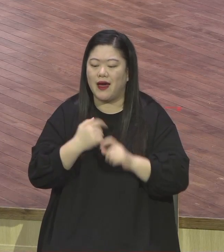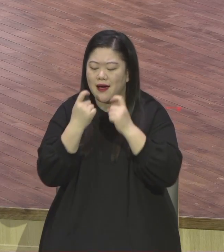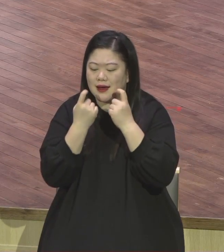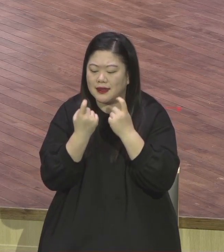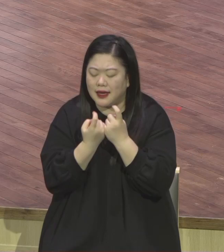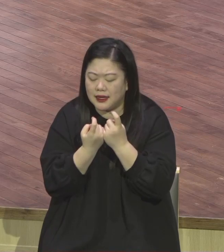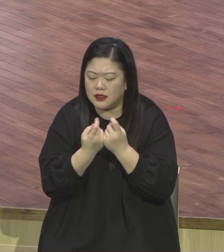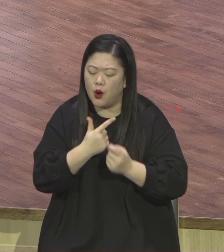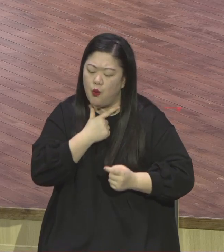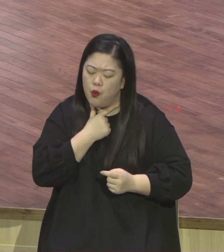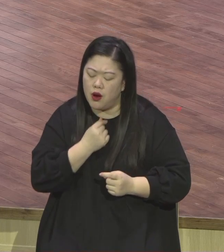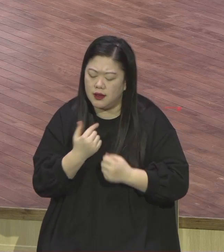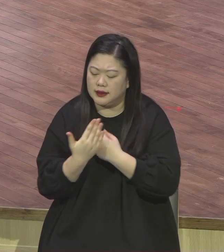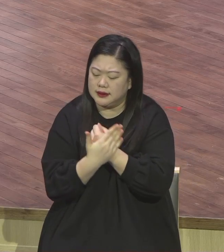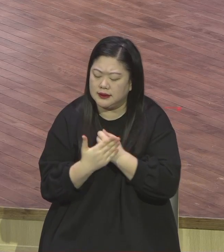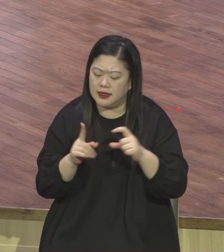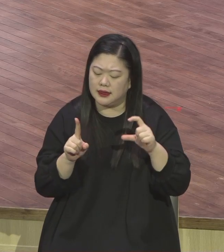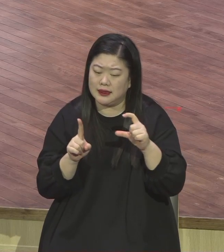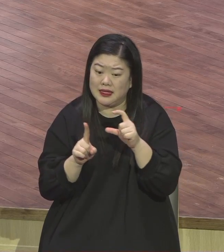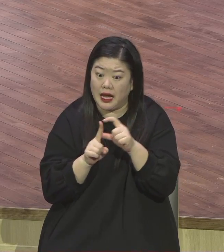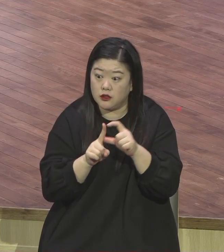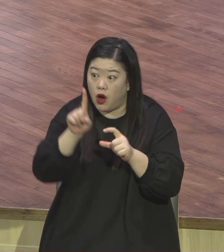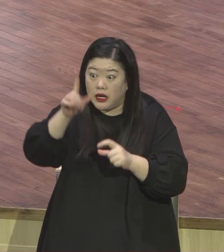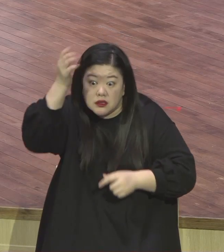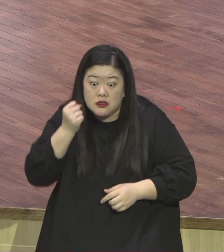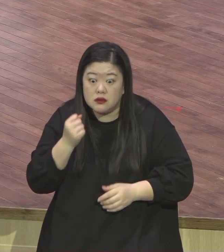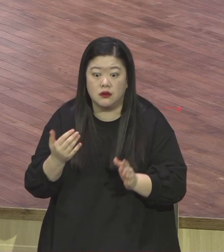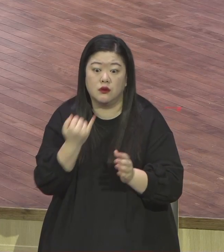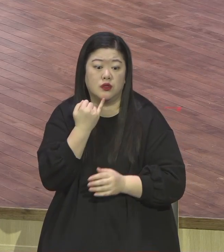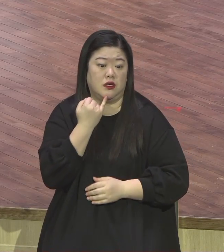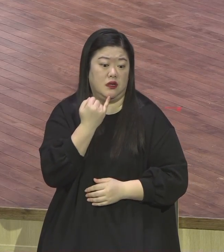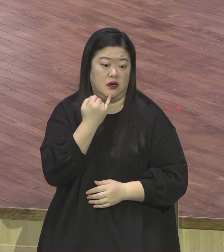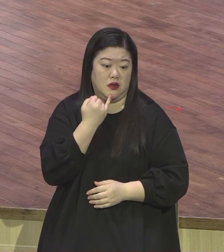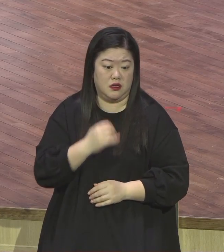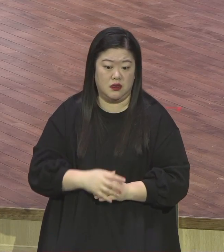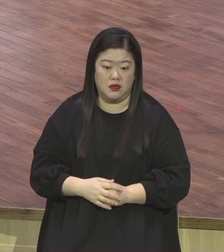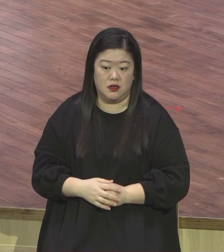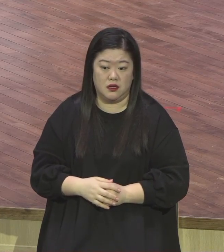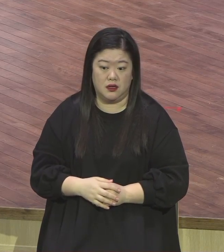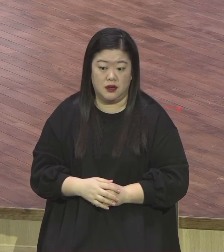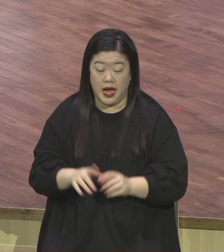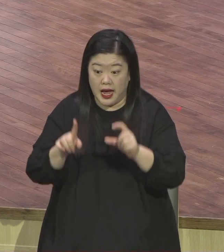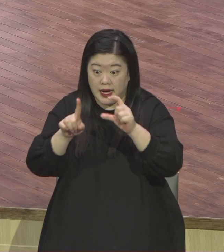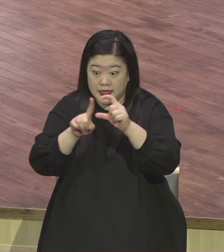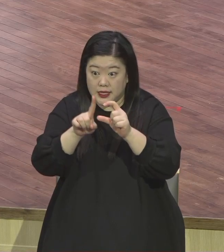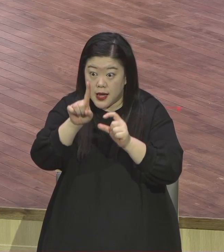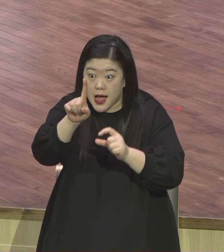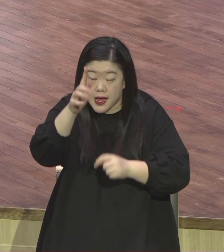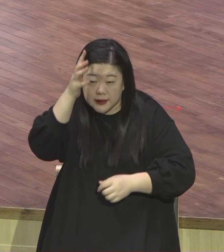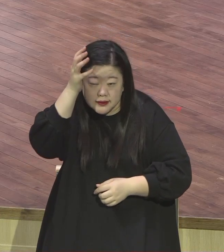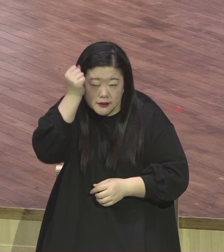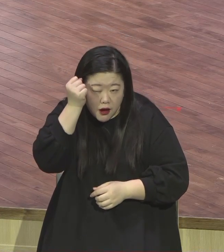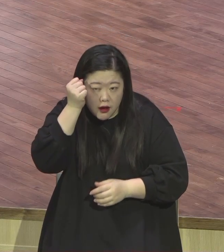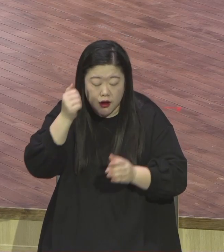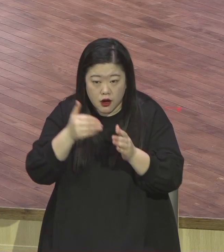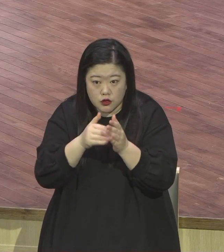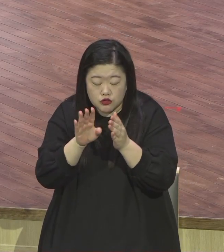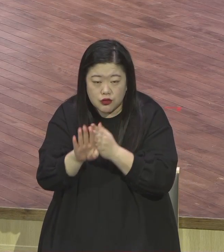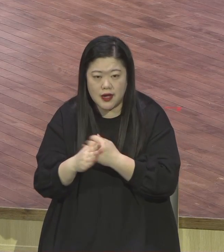말씀 그거 한 가지만 자꾸 한 주간 동안 묵상하면서 그렇게 여러분이 적용하면